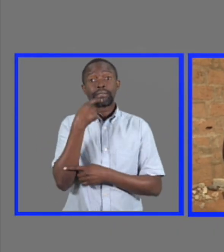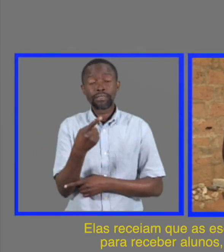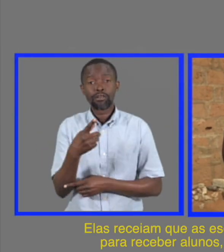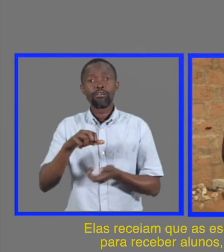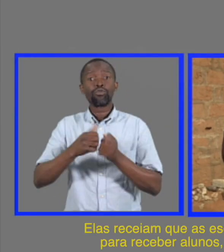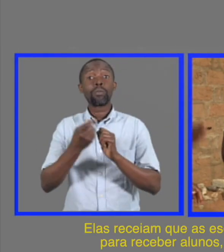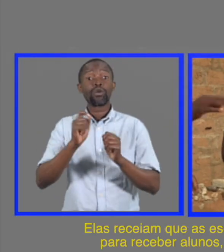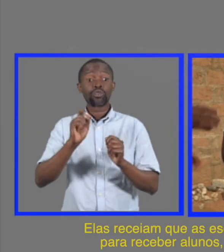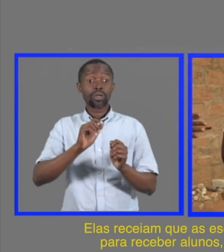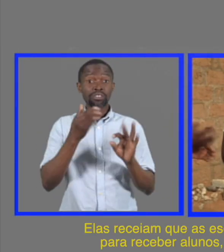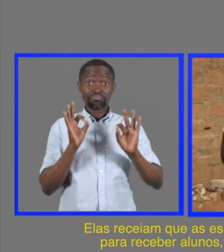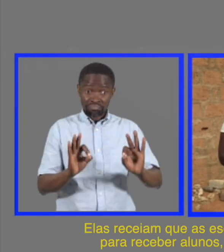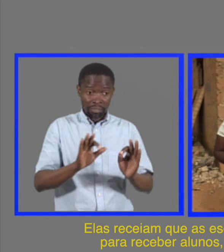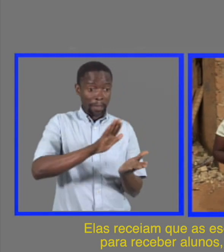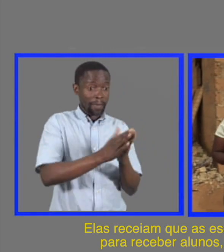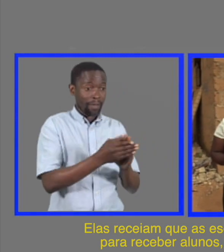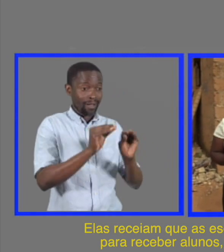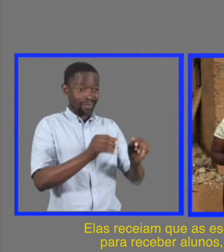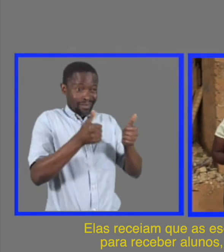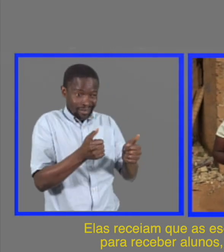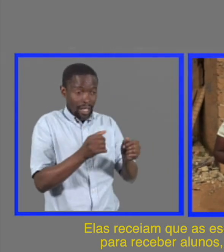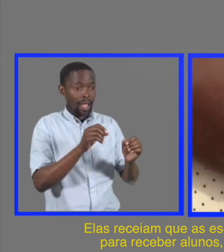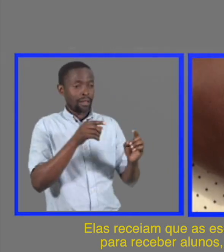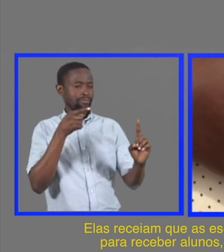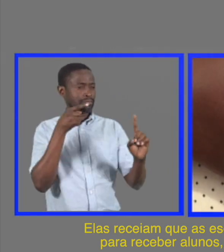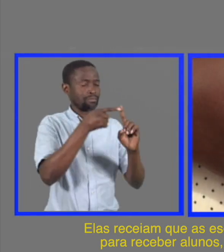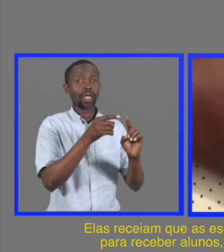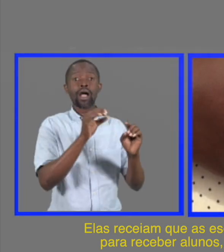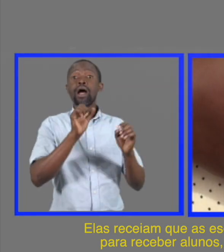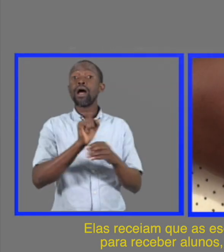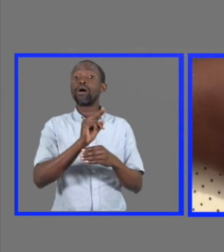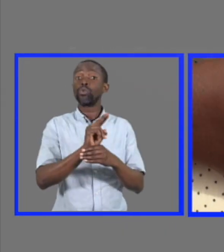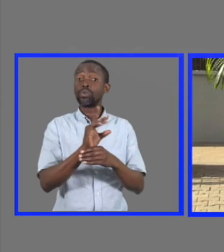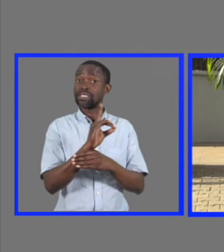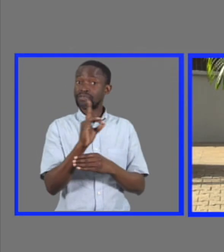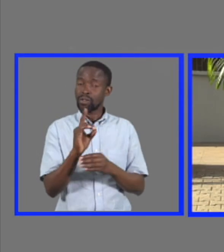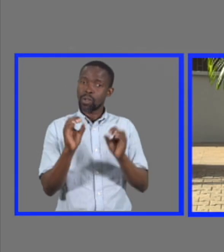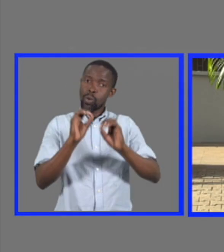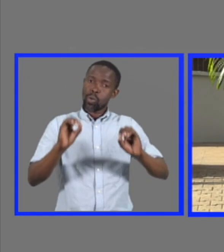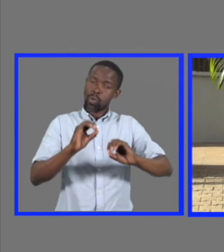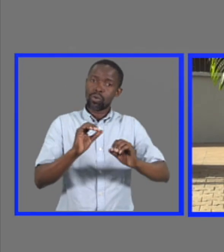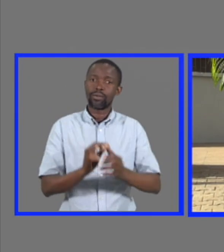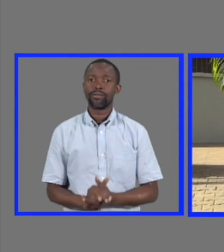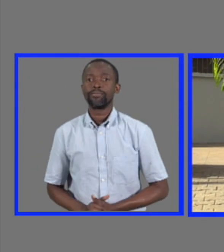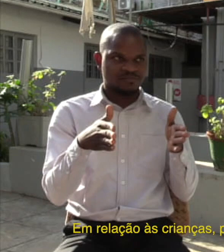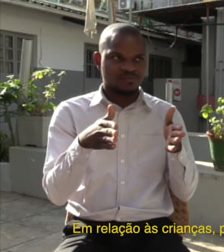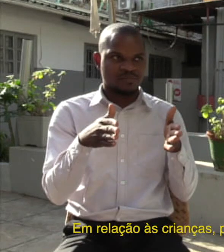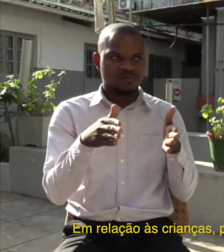receiam que as escolas não estejam preparadas para receber alunos, sobretudo com deficiência. A relação às